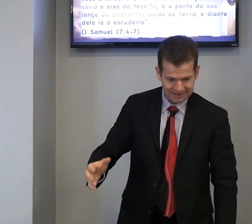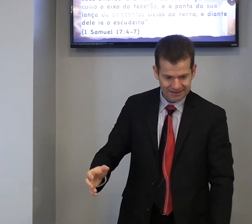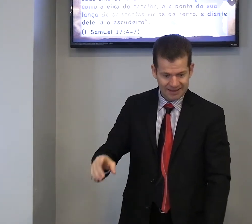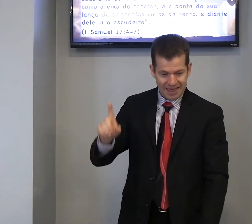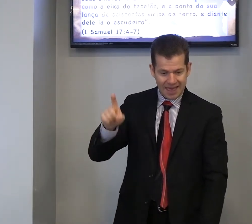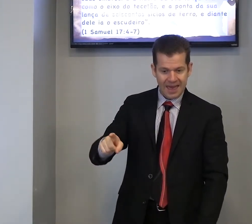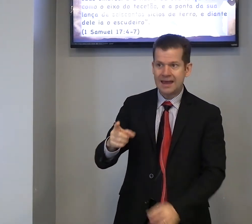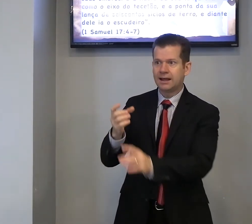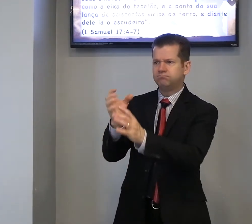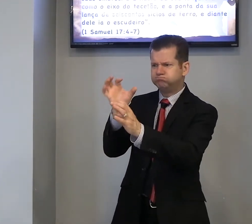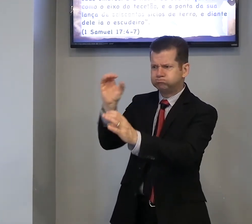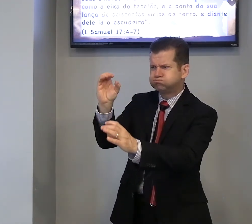era,